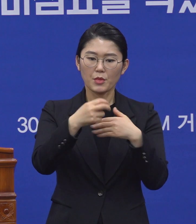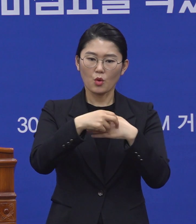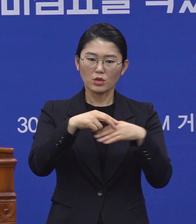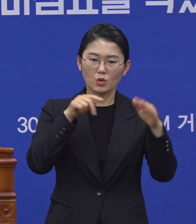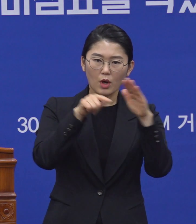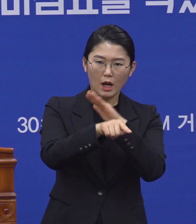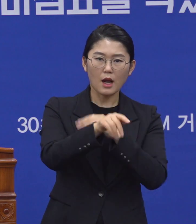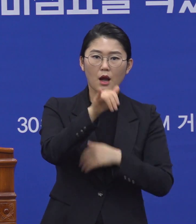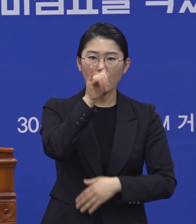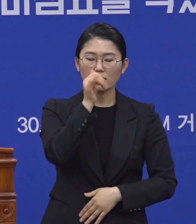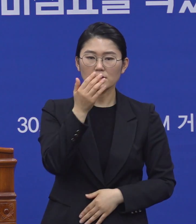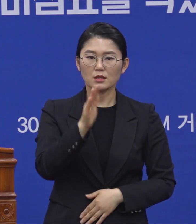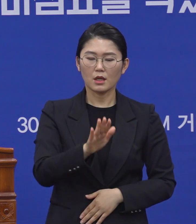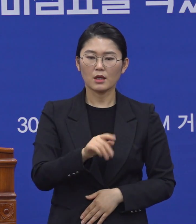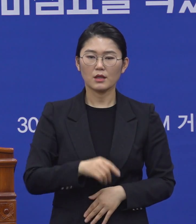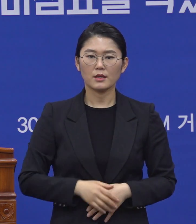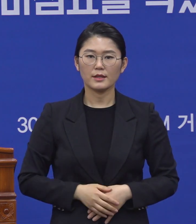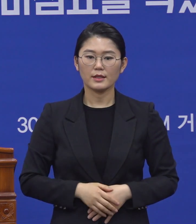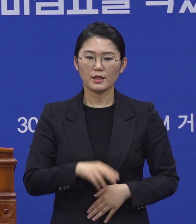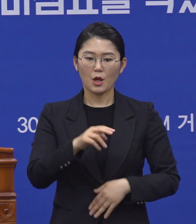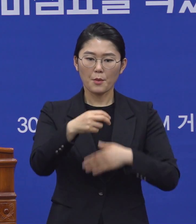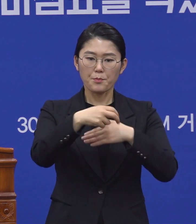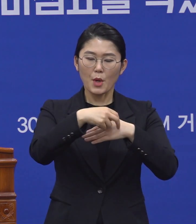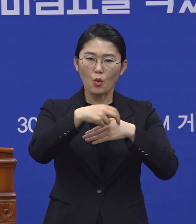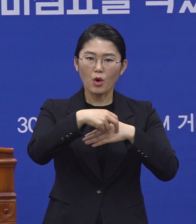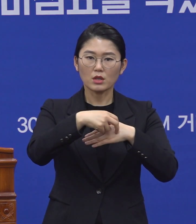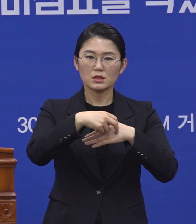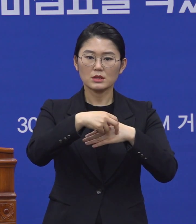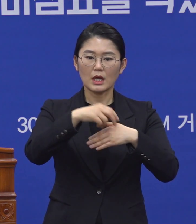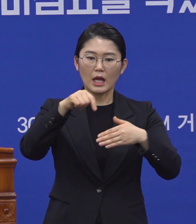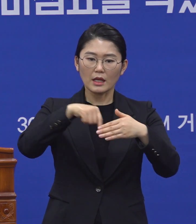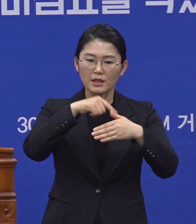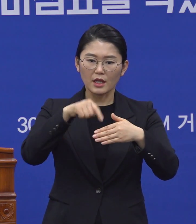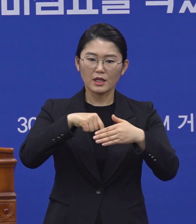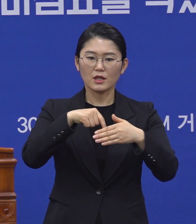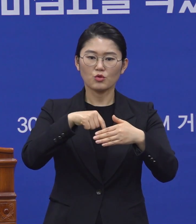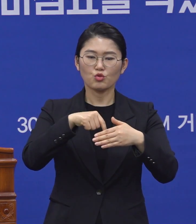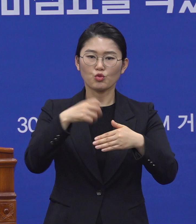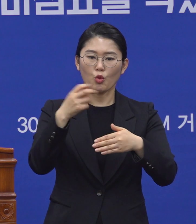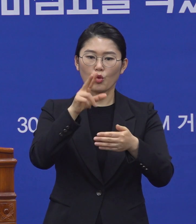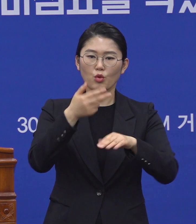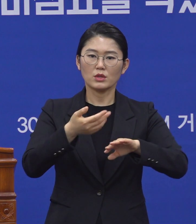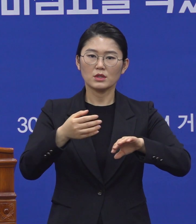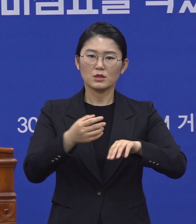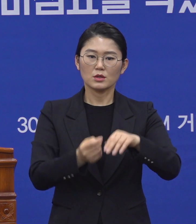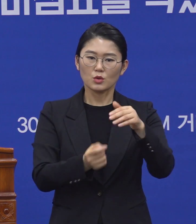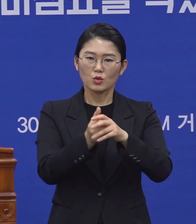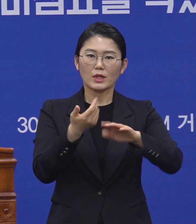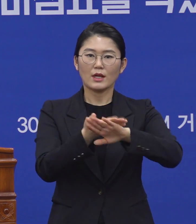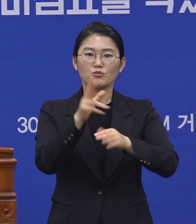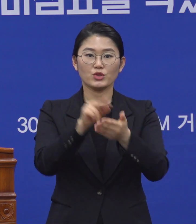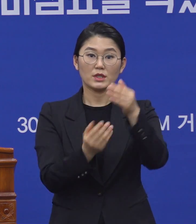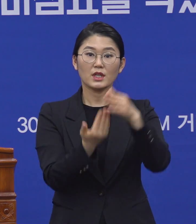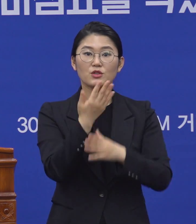이게 이제 자칫하면 병원 시스템이 무너질 수 있지 않느냐. 그래서 병원들에서